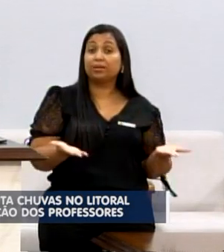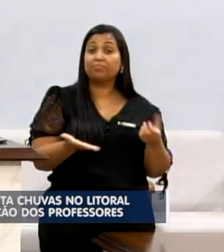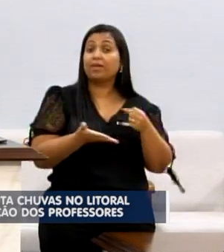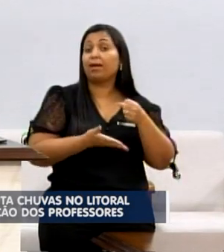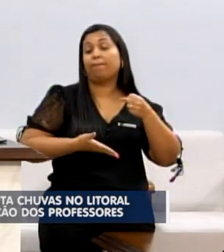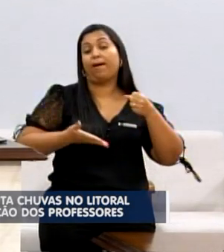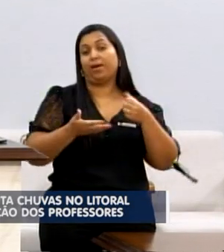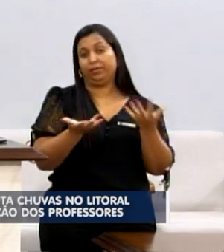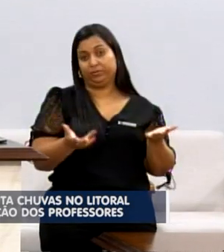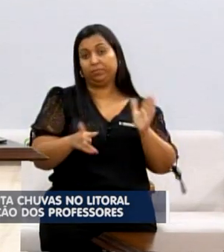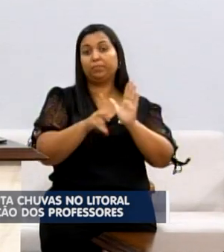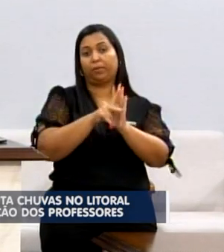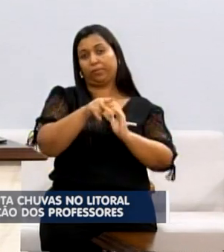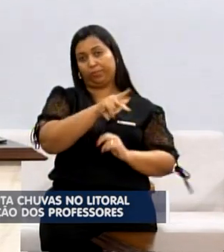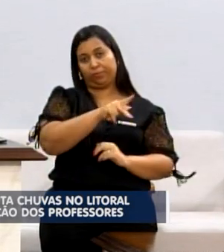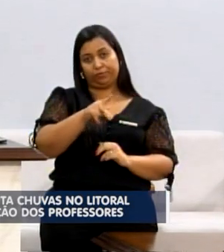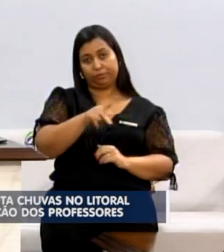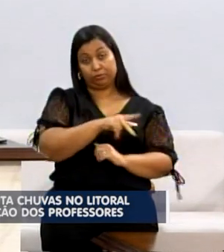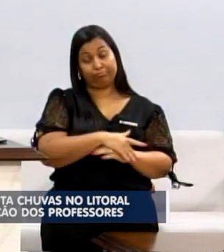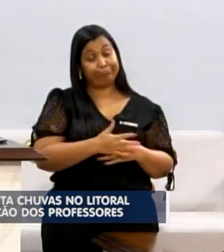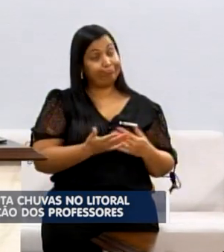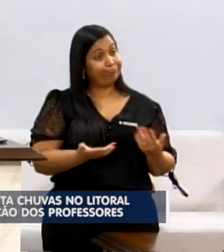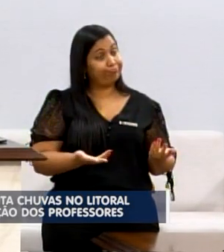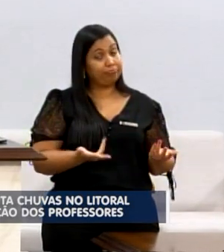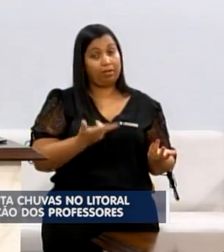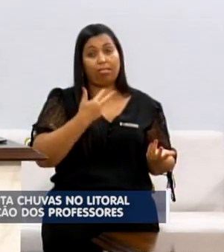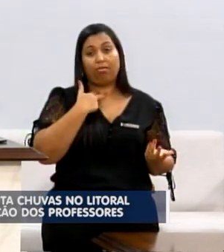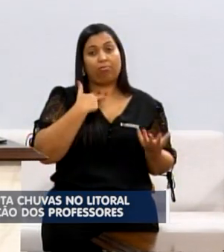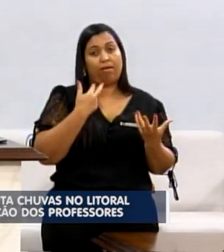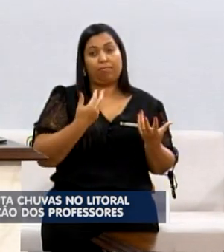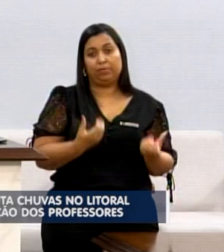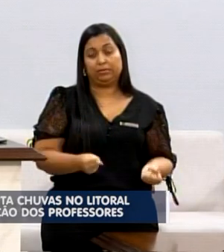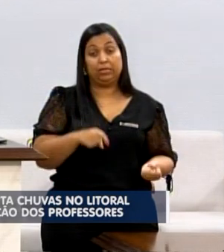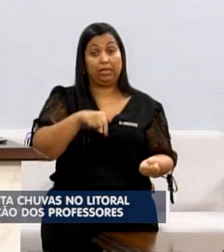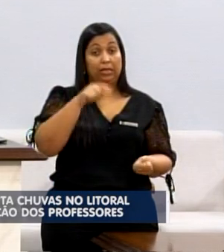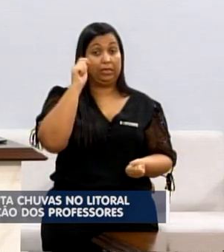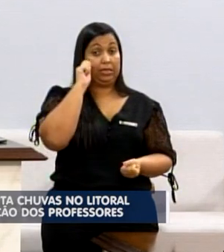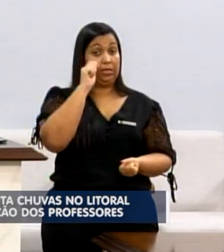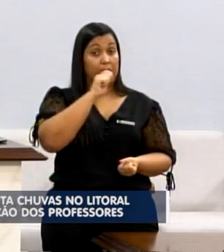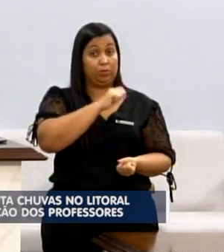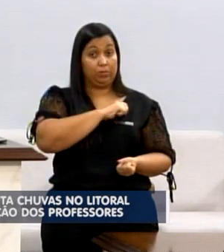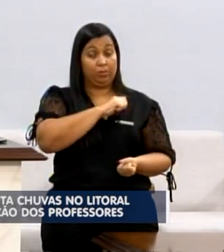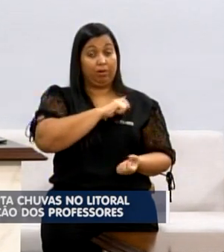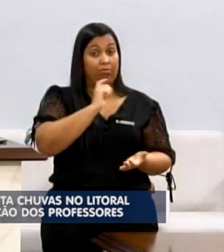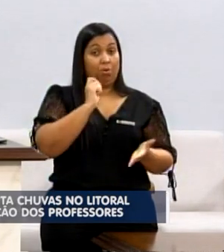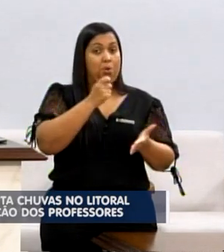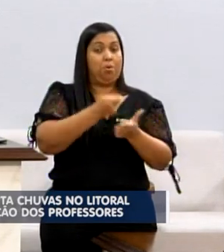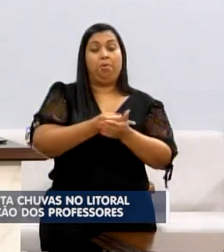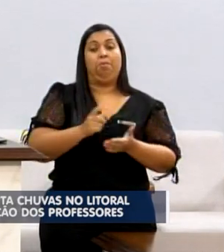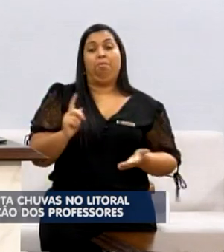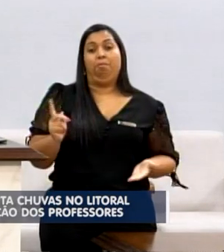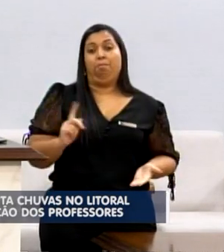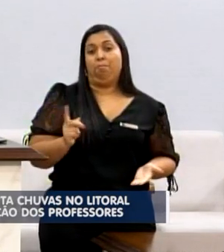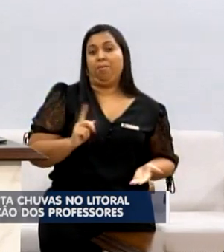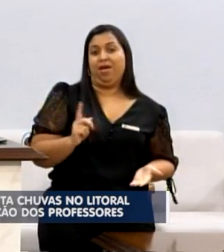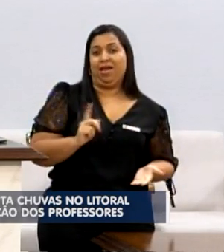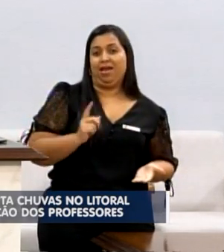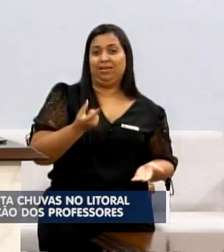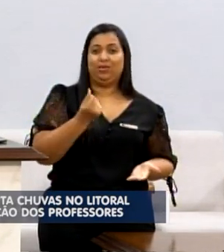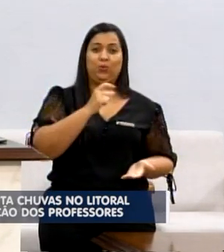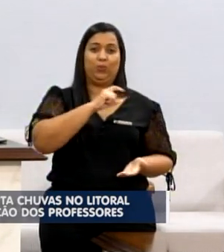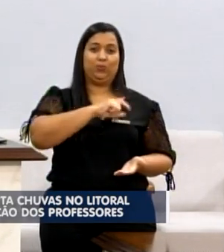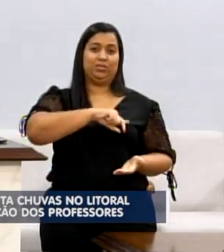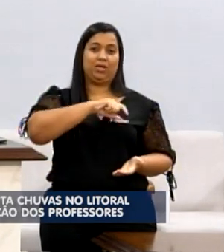Não dá para admitir que o município do tamanho de Rio Preto não pague o piso da